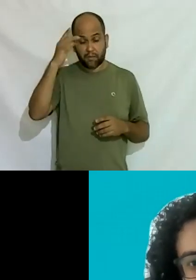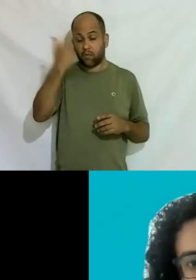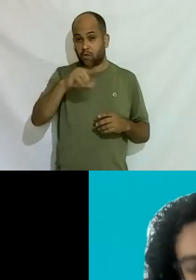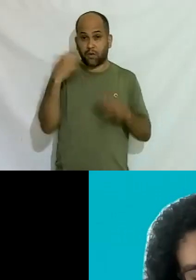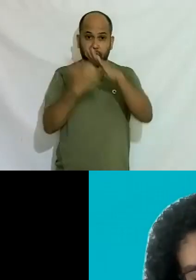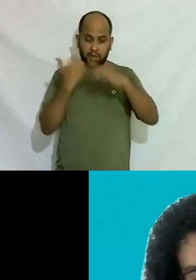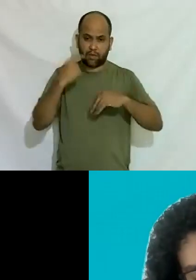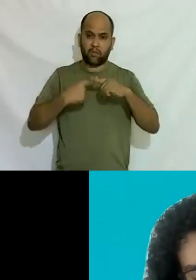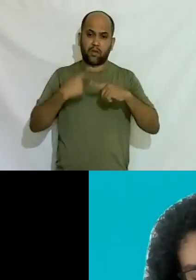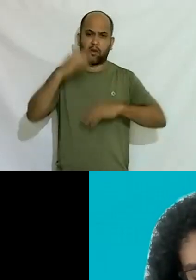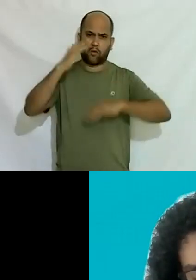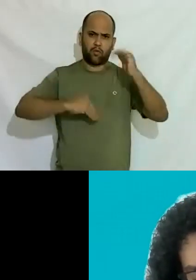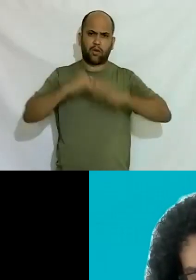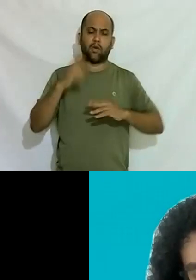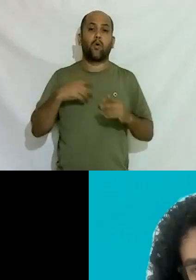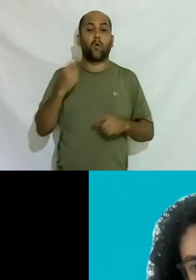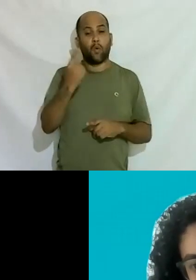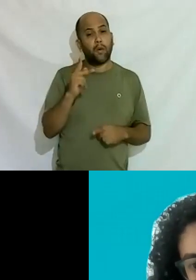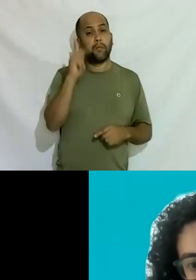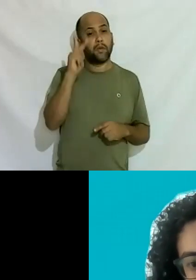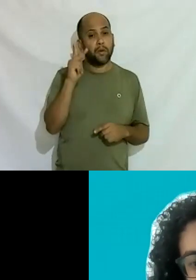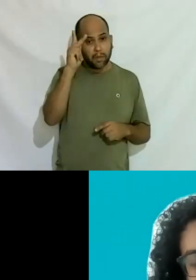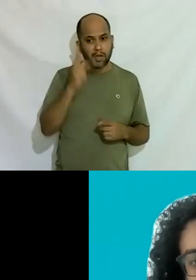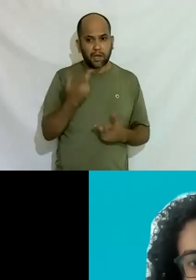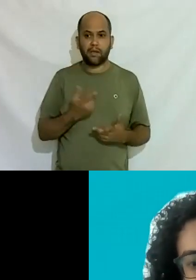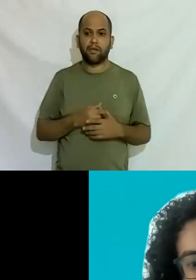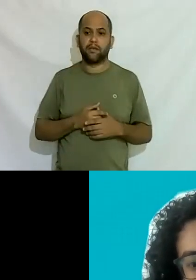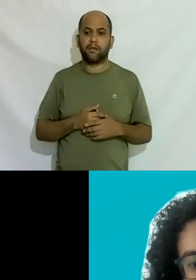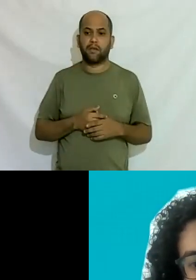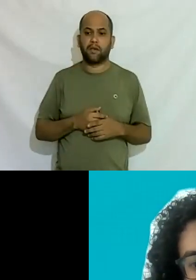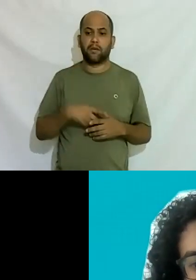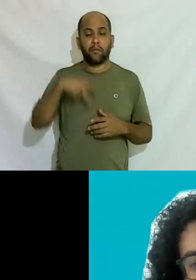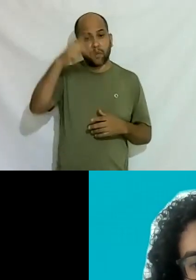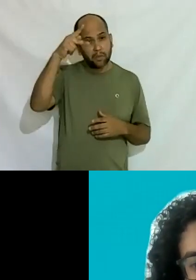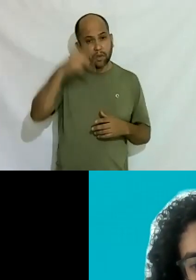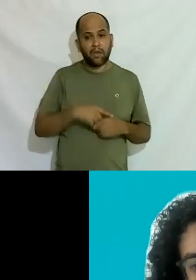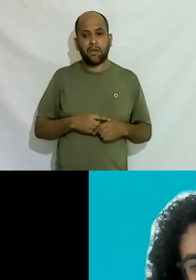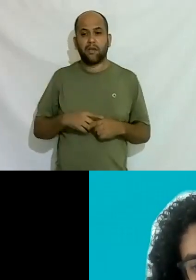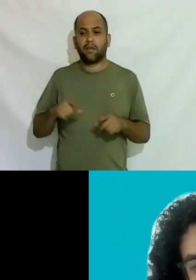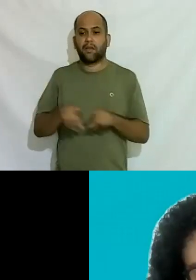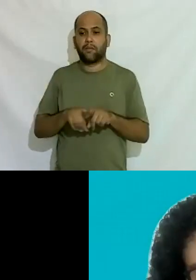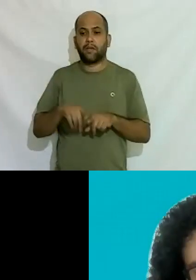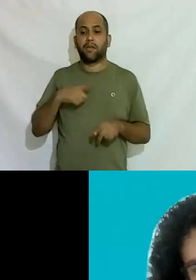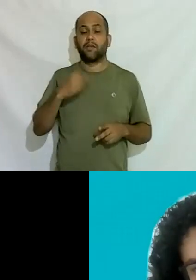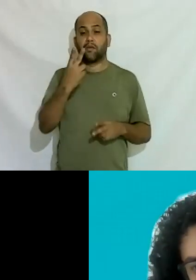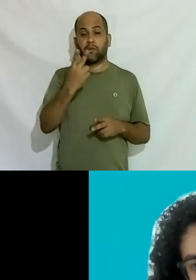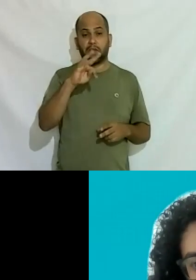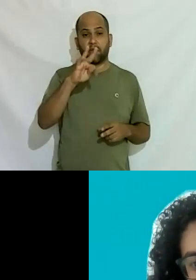uma gerada na Petrobras também essa é que apareceu na carta de revista tem duas trans brasileiras